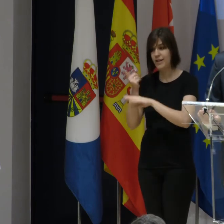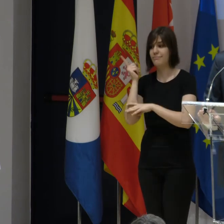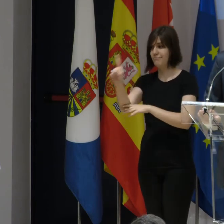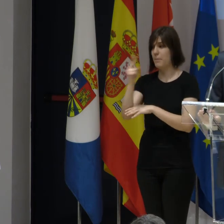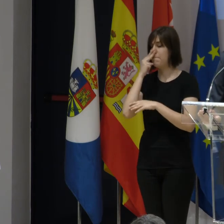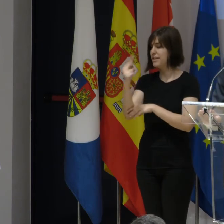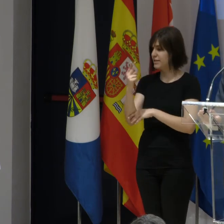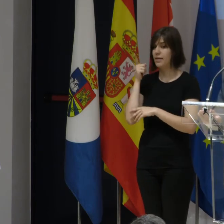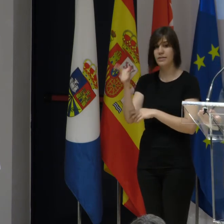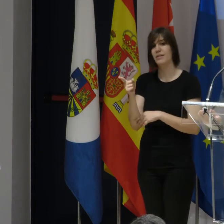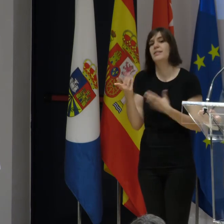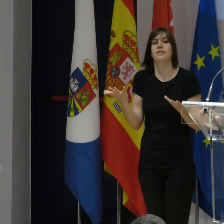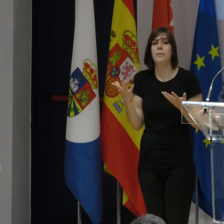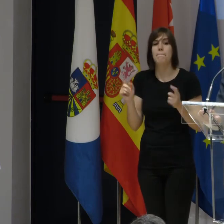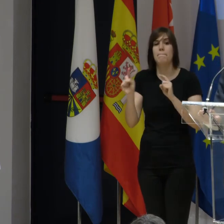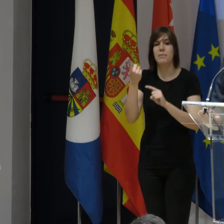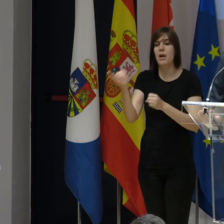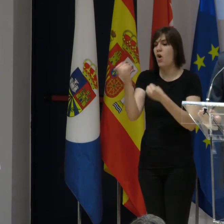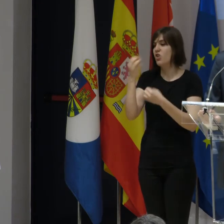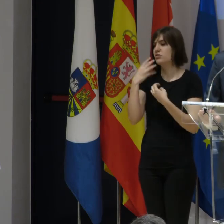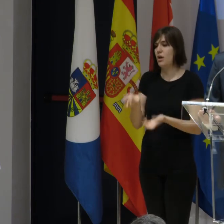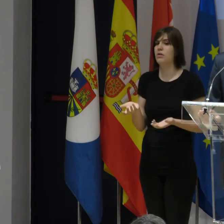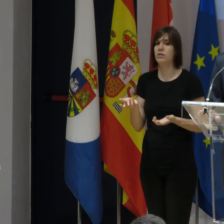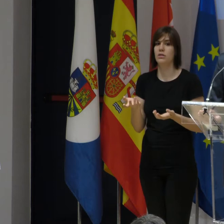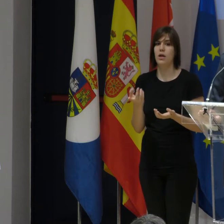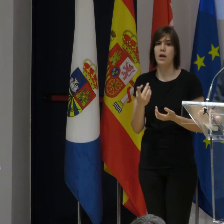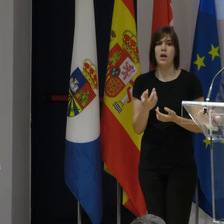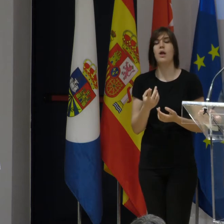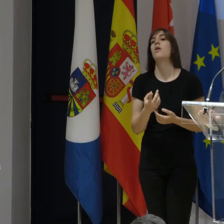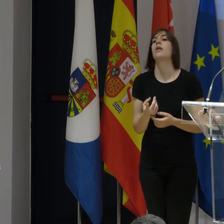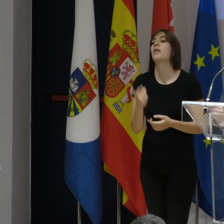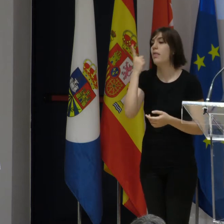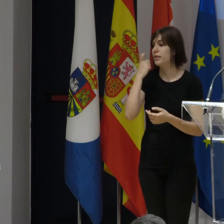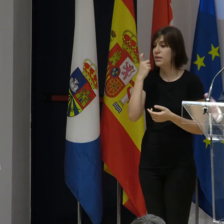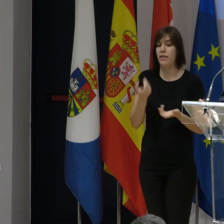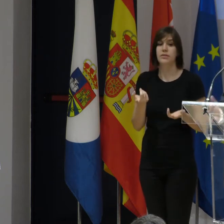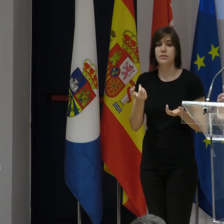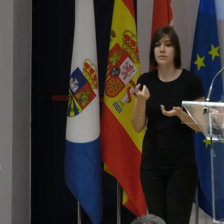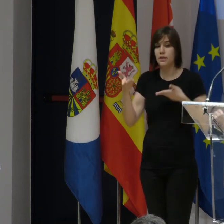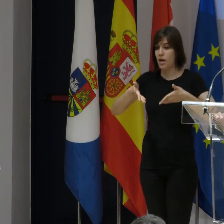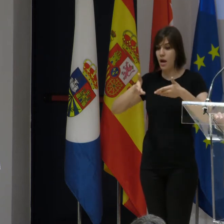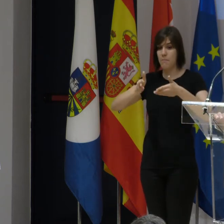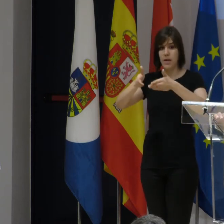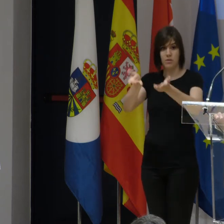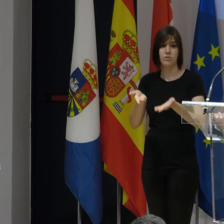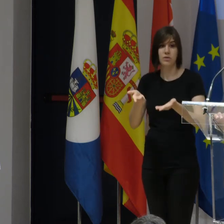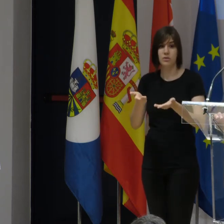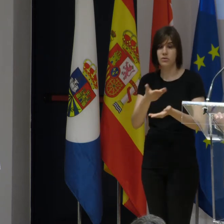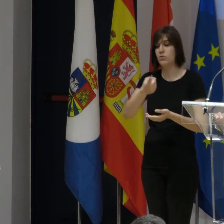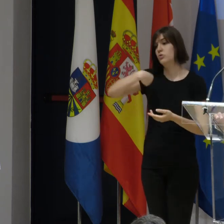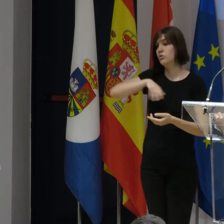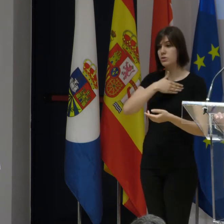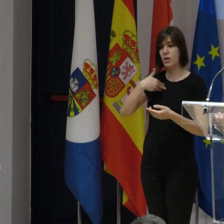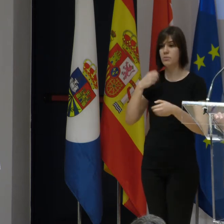visitar a Adrián y que de primera mano me contara cuáles eran sus necesidades y sus inquietudes. Y en ese camino es en el que queremos seguir